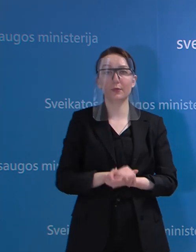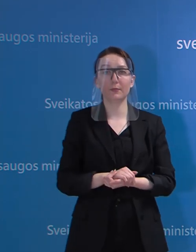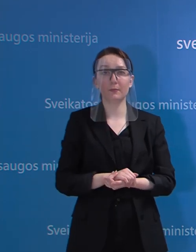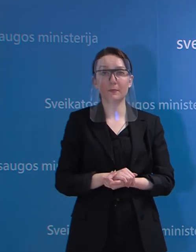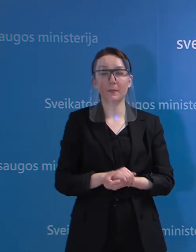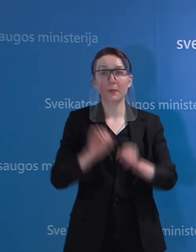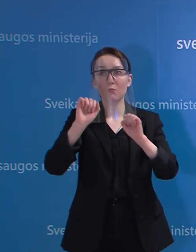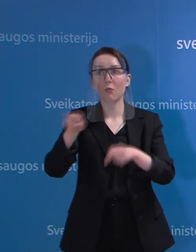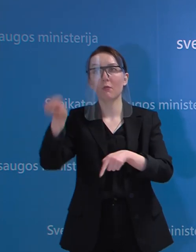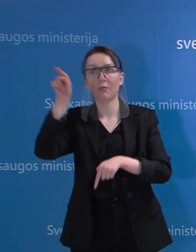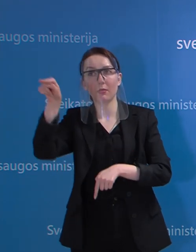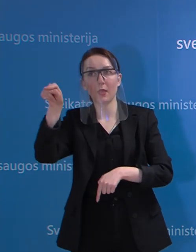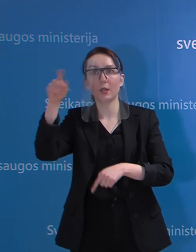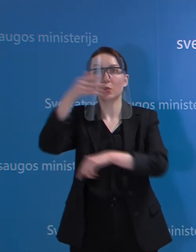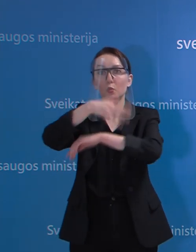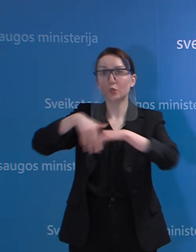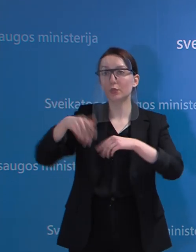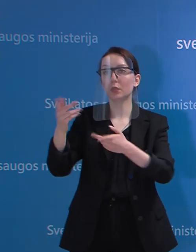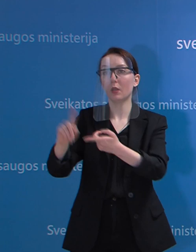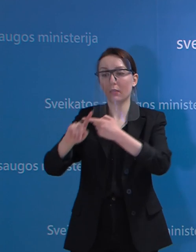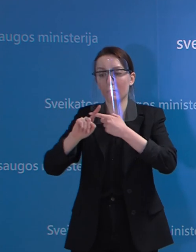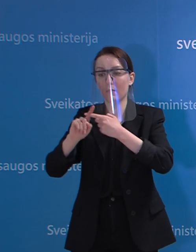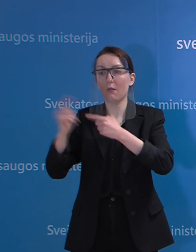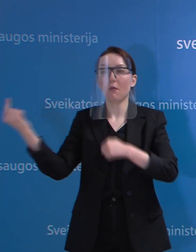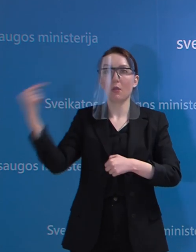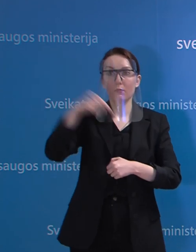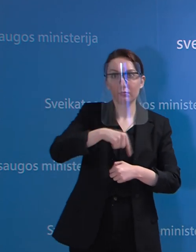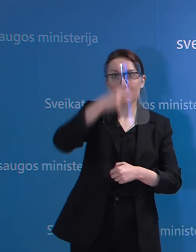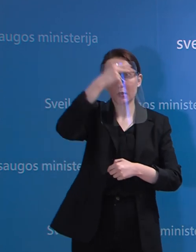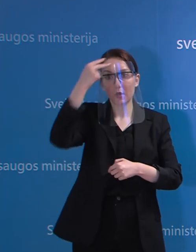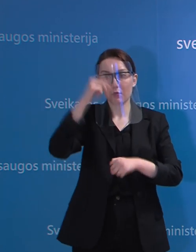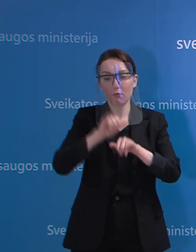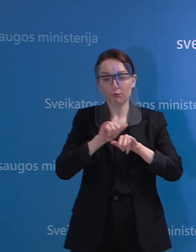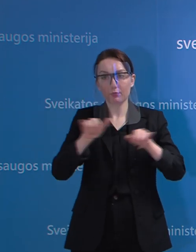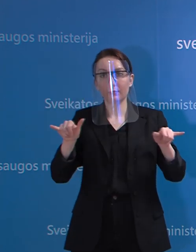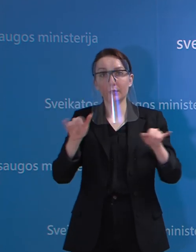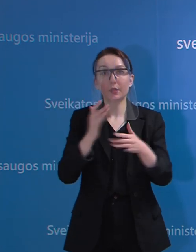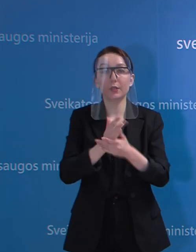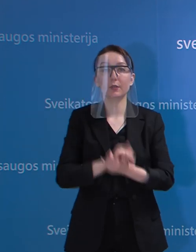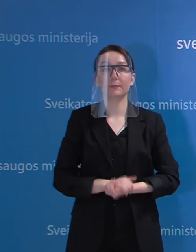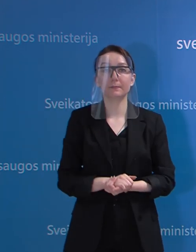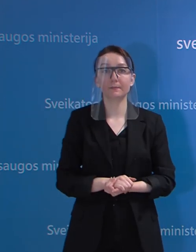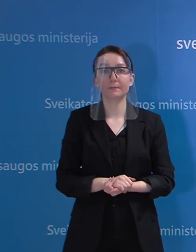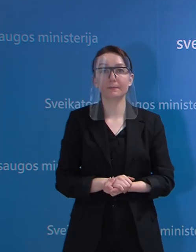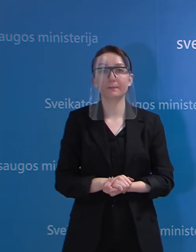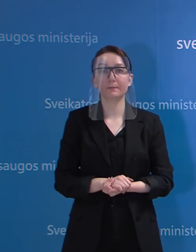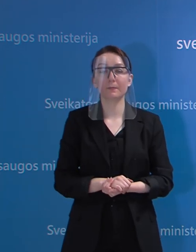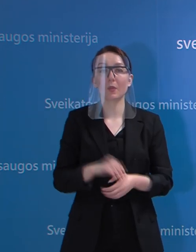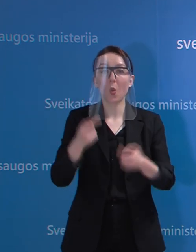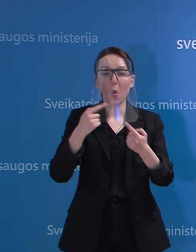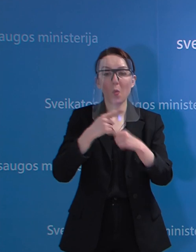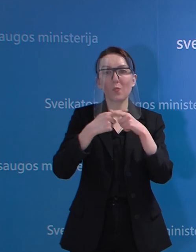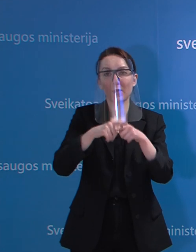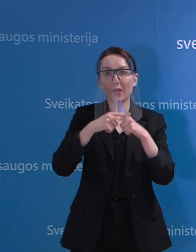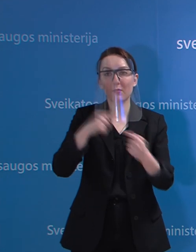galėjo užsikriesti ir tam, vėliau tas užkratas galėjo aplisti tarp jų. Tai, na, priemonės